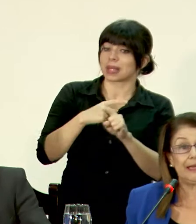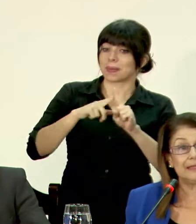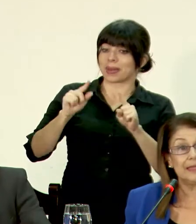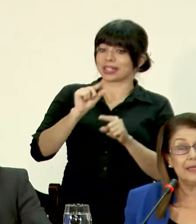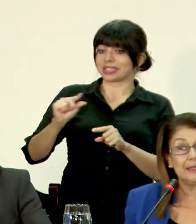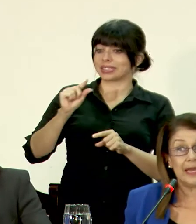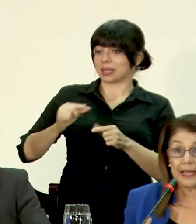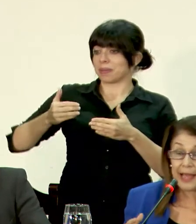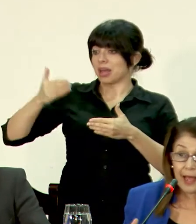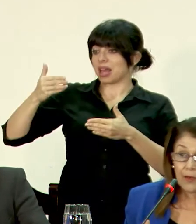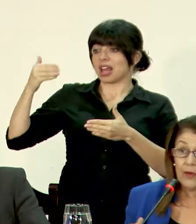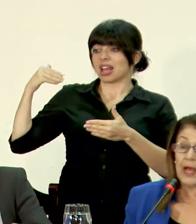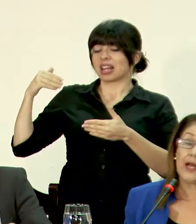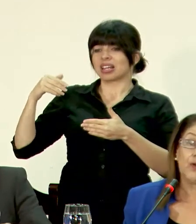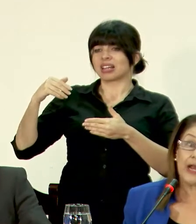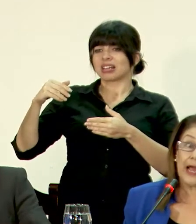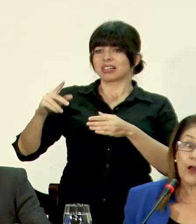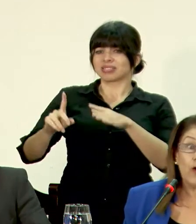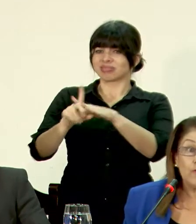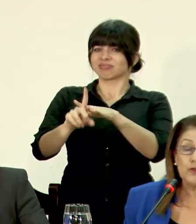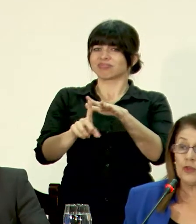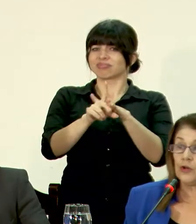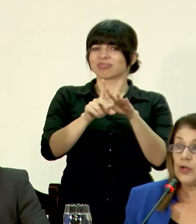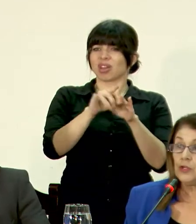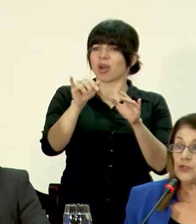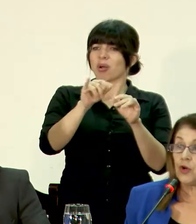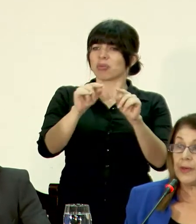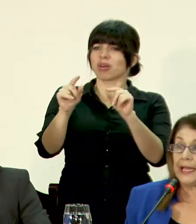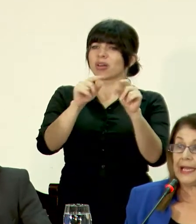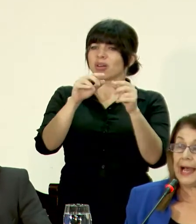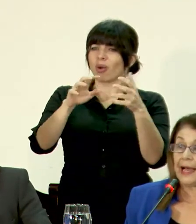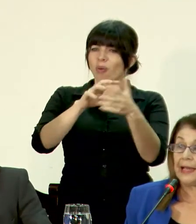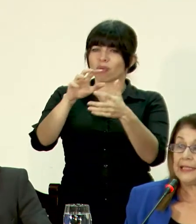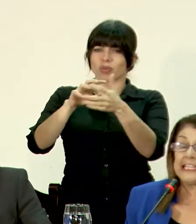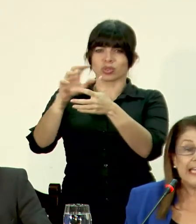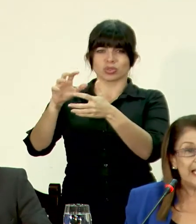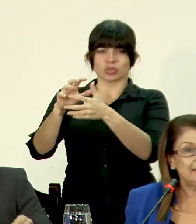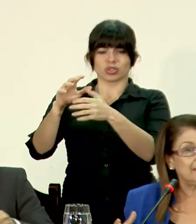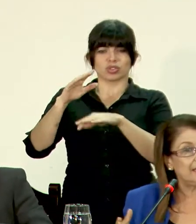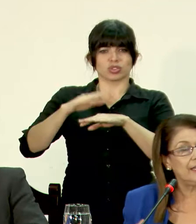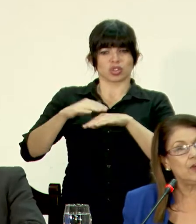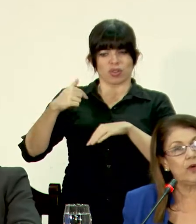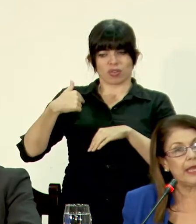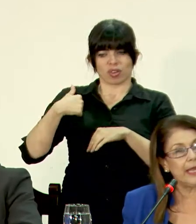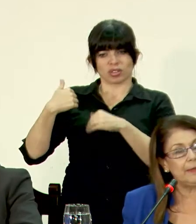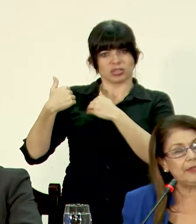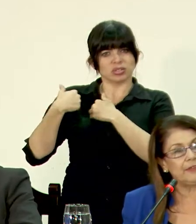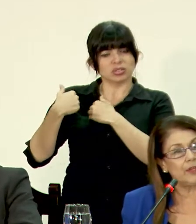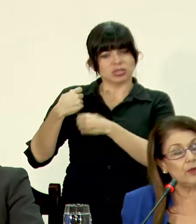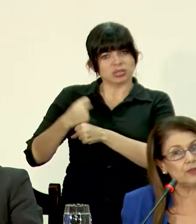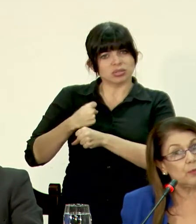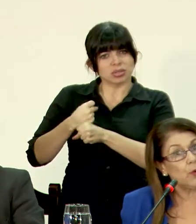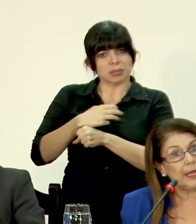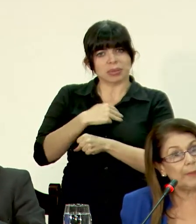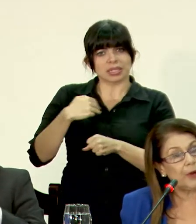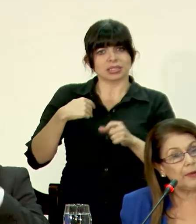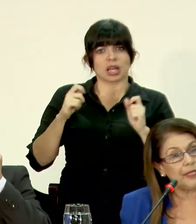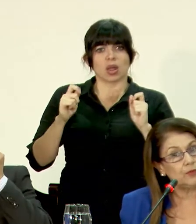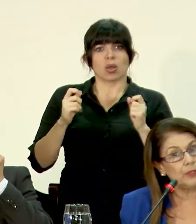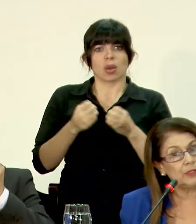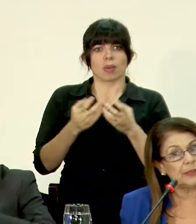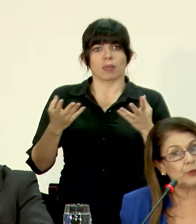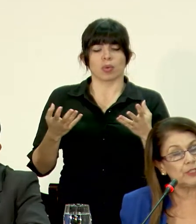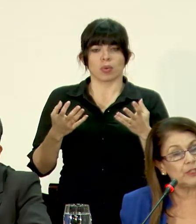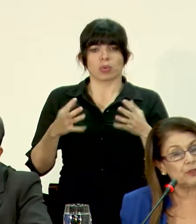últimas semanas se ha creado alguna confusión sobre la diligencia con que el Ministerio de Educación Pública